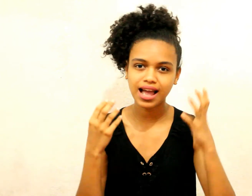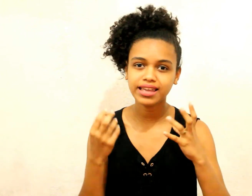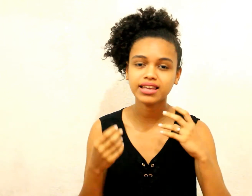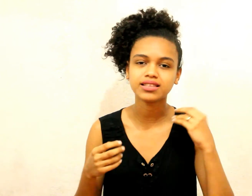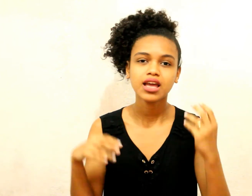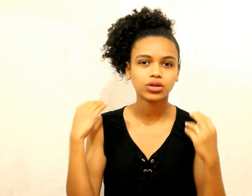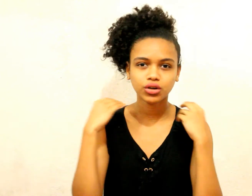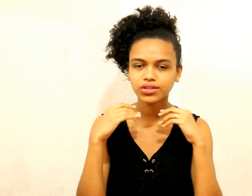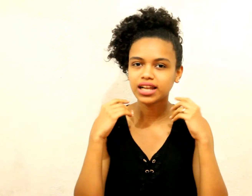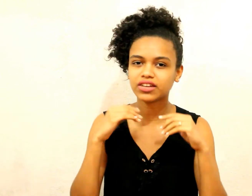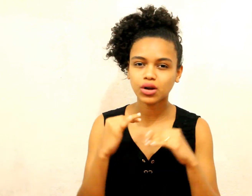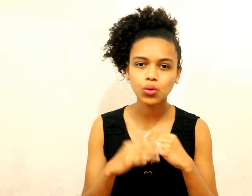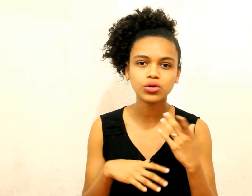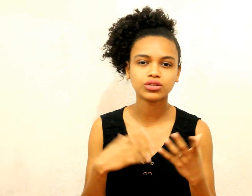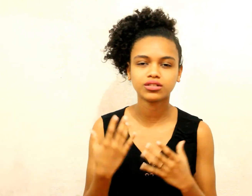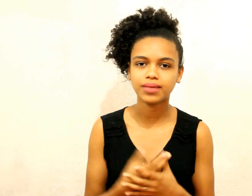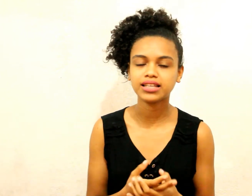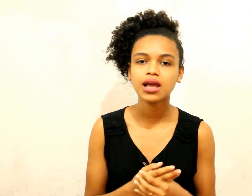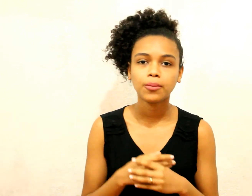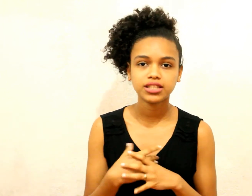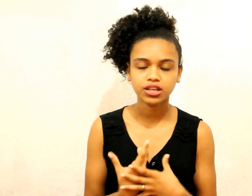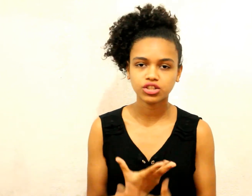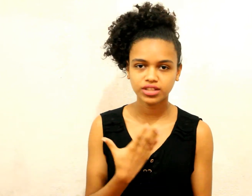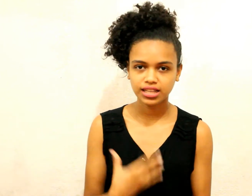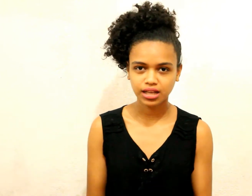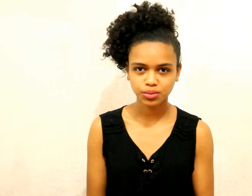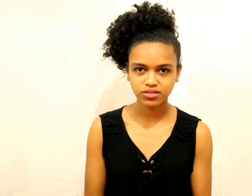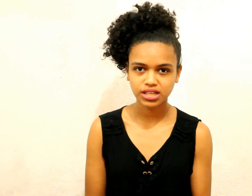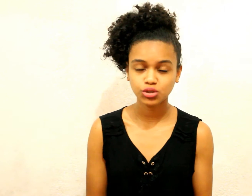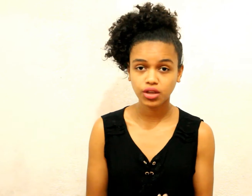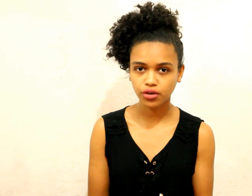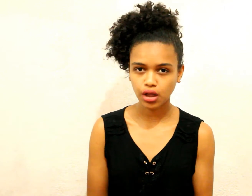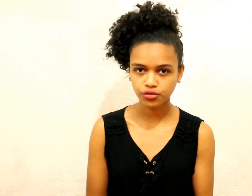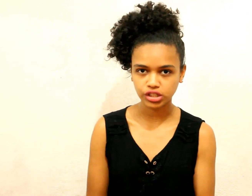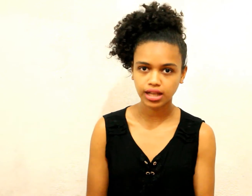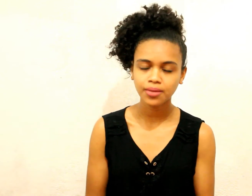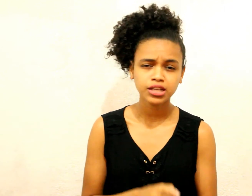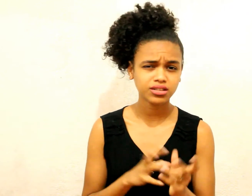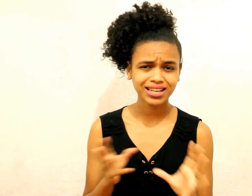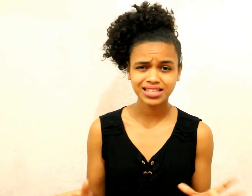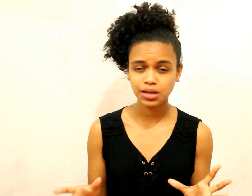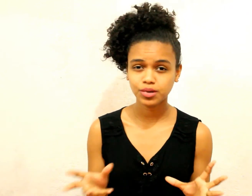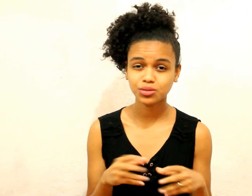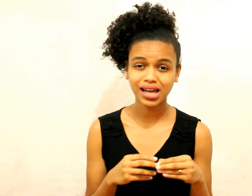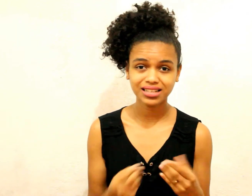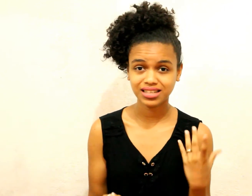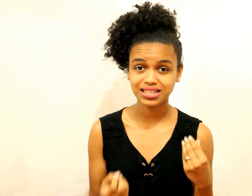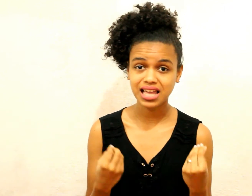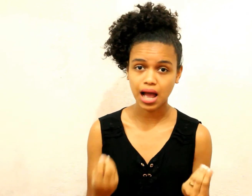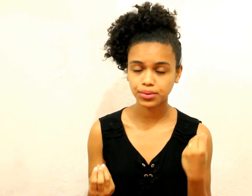raiz Quando eu cortei ele tava curto e tudo mais Mas aí hoje vou dar dicas pra vocês do que foi que eu fiz, tá? Então dicas simples, baratinhas e rápidas